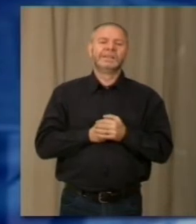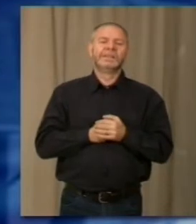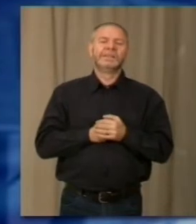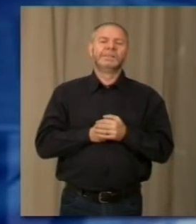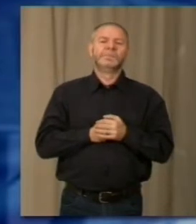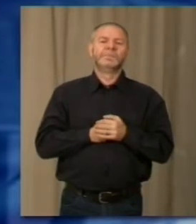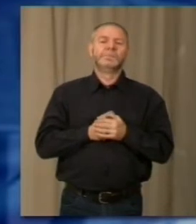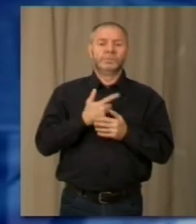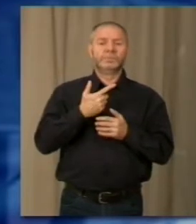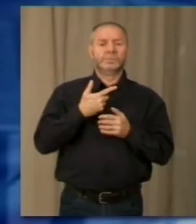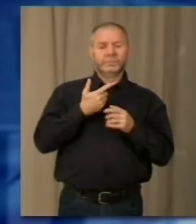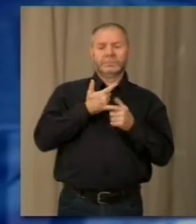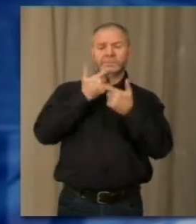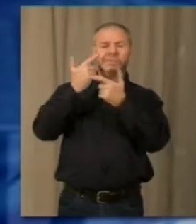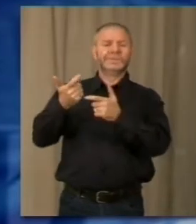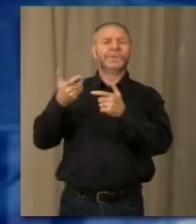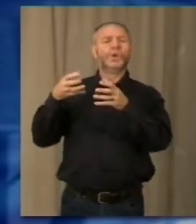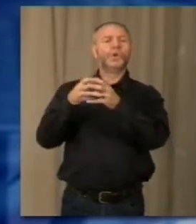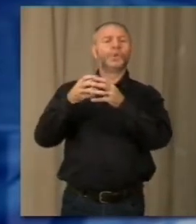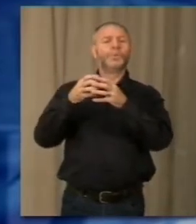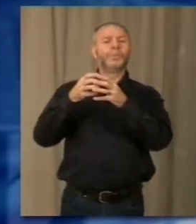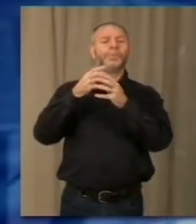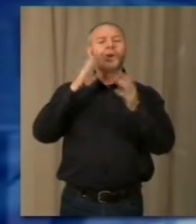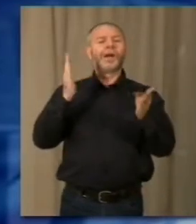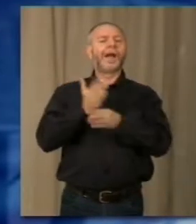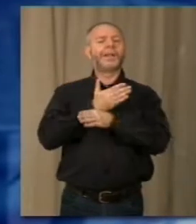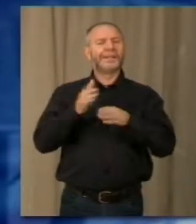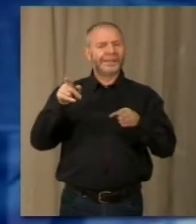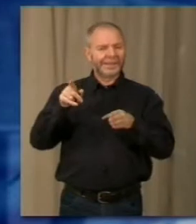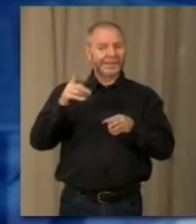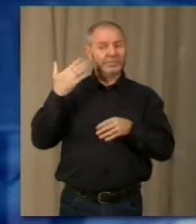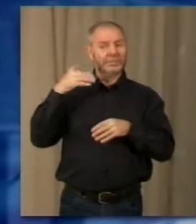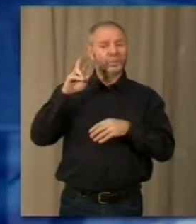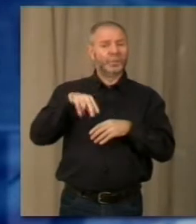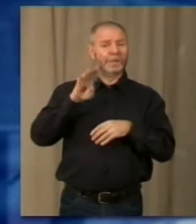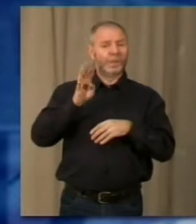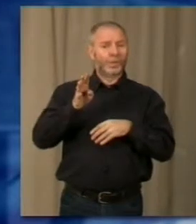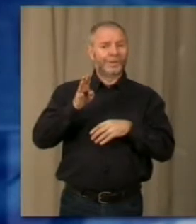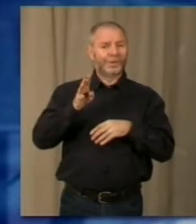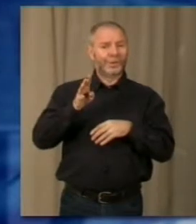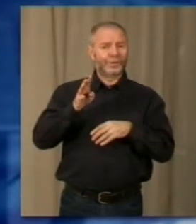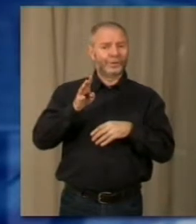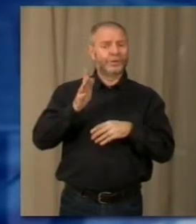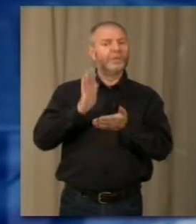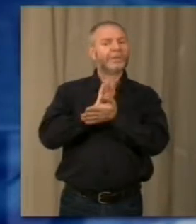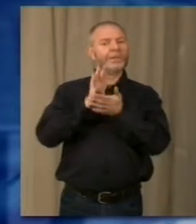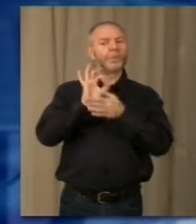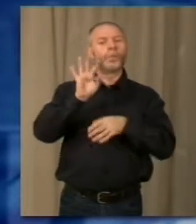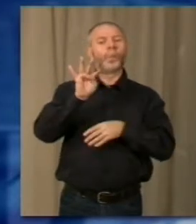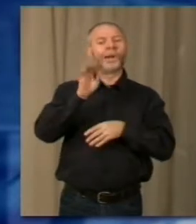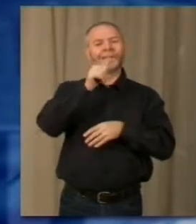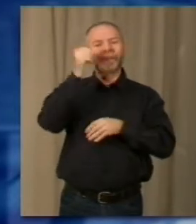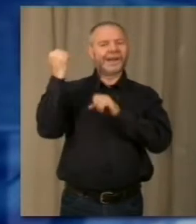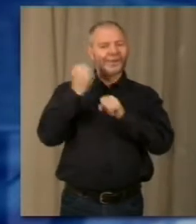anche il coro Motta Rossa di Magoglino del maestro Angelo Balzari che nel 2014, oramai gli sgoccioli, ha festeggiato i 40 anni di